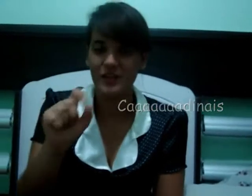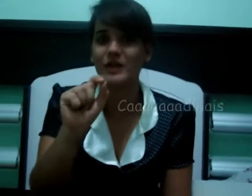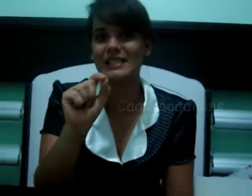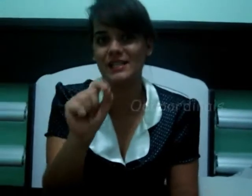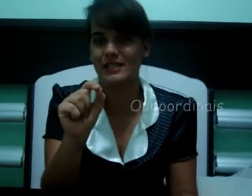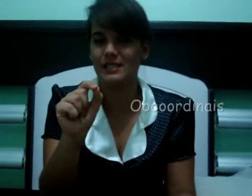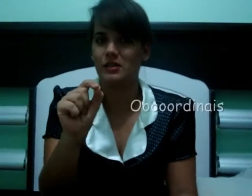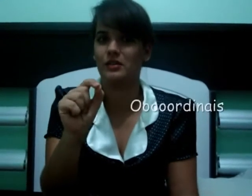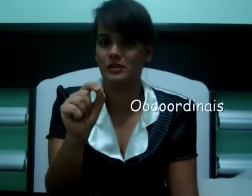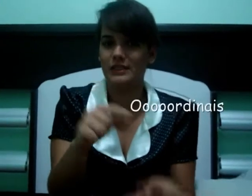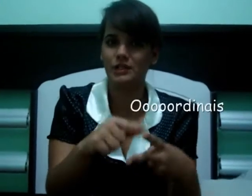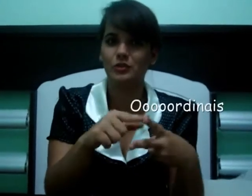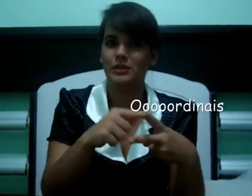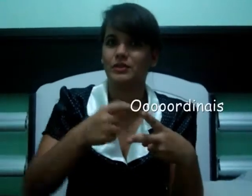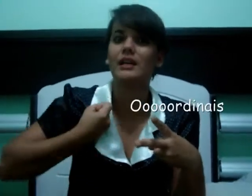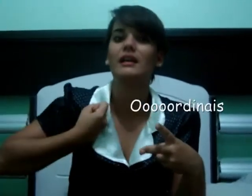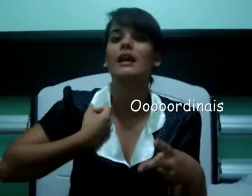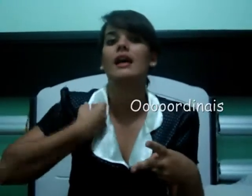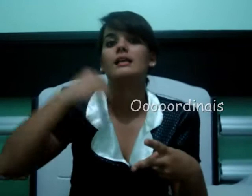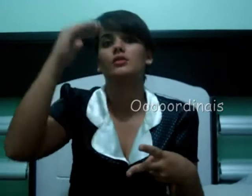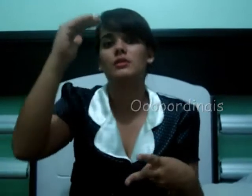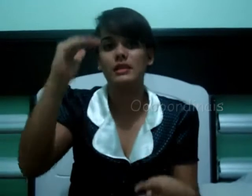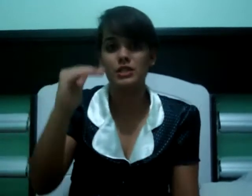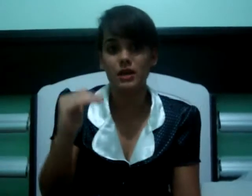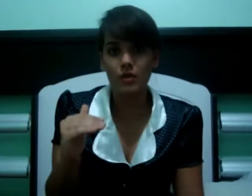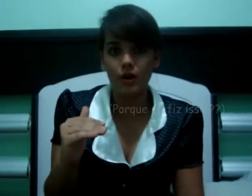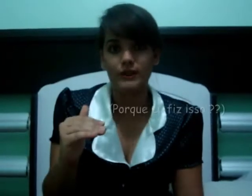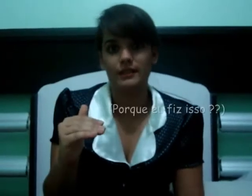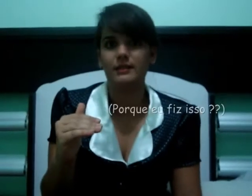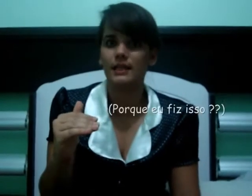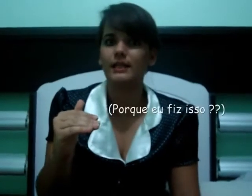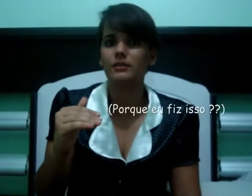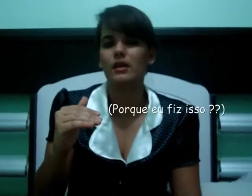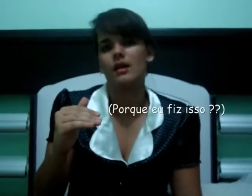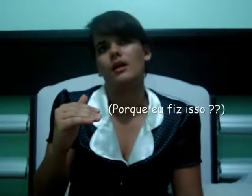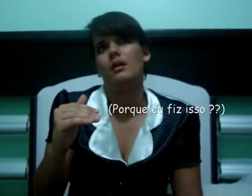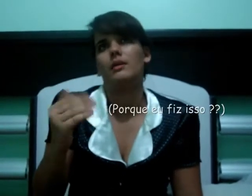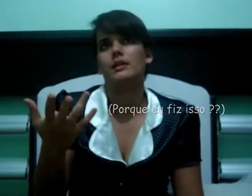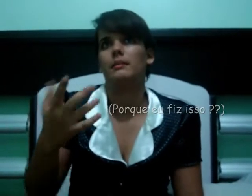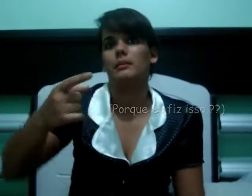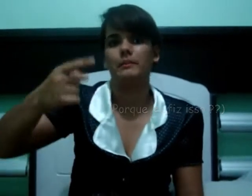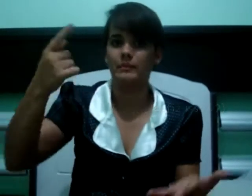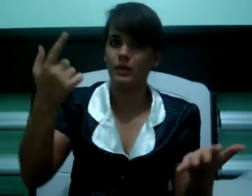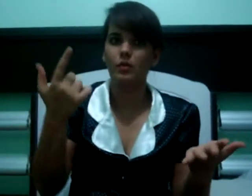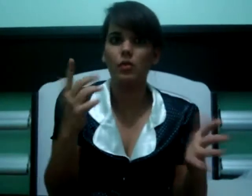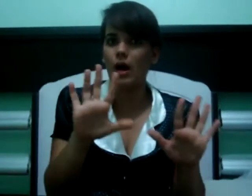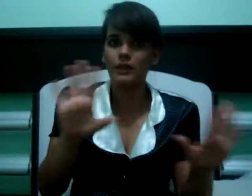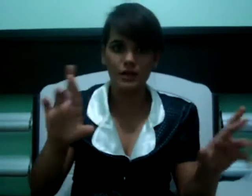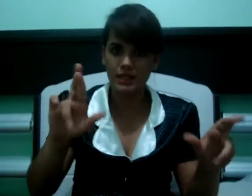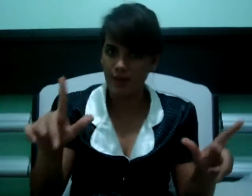O que são esses números? São números que indicam ordem, certo? Por exemplo, a única coisa que